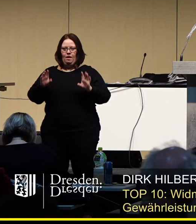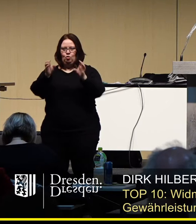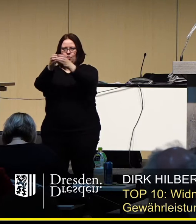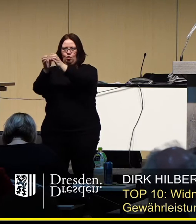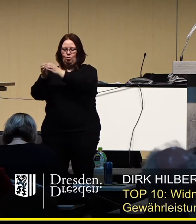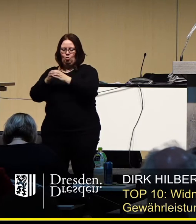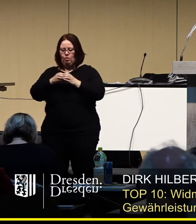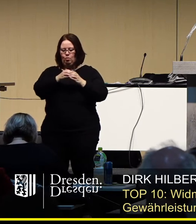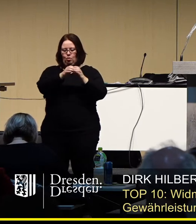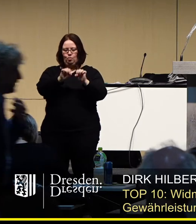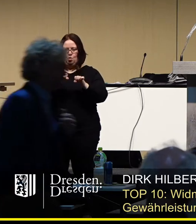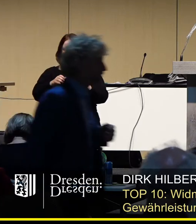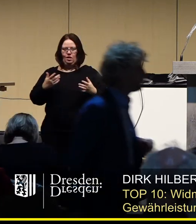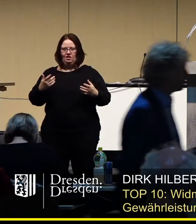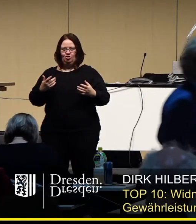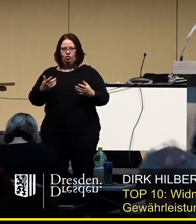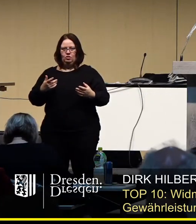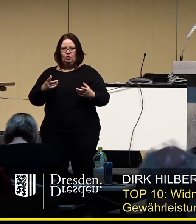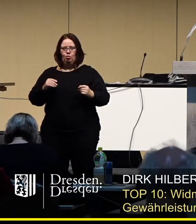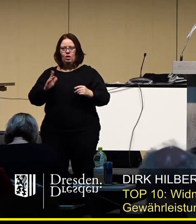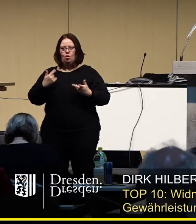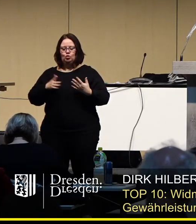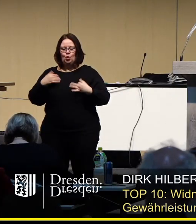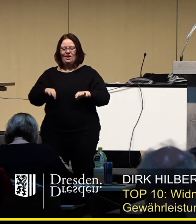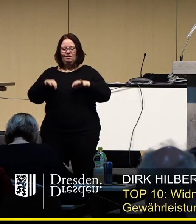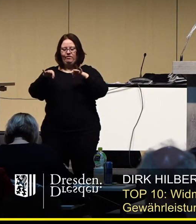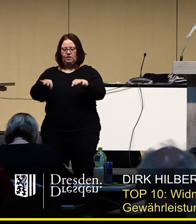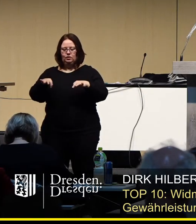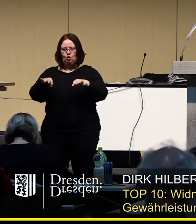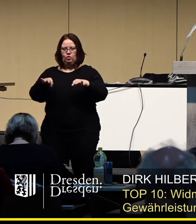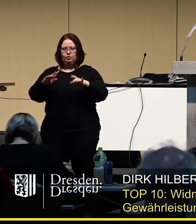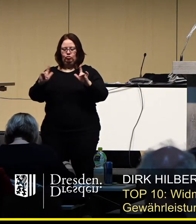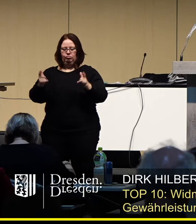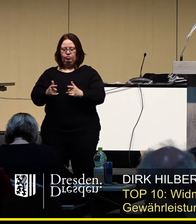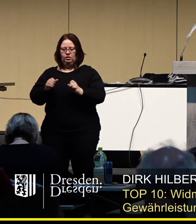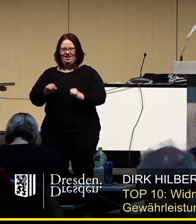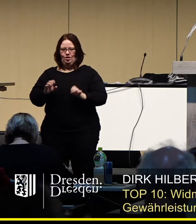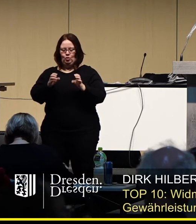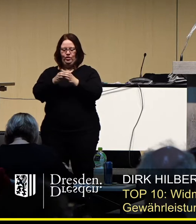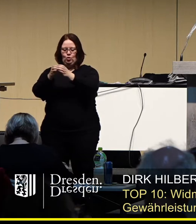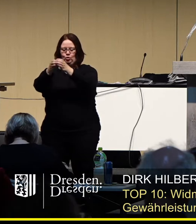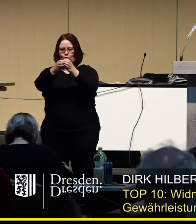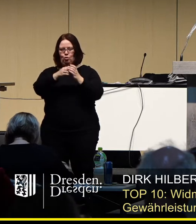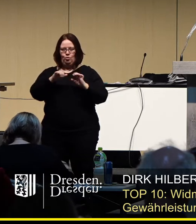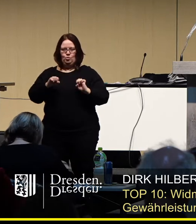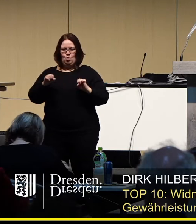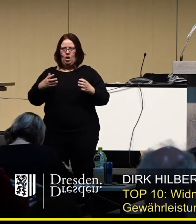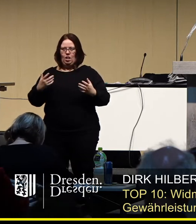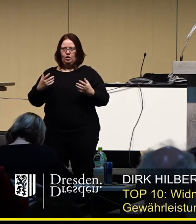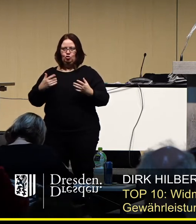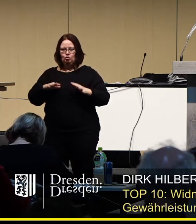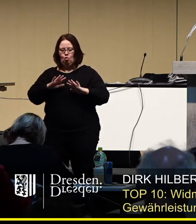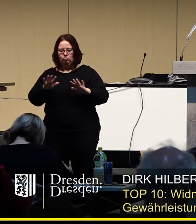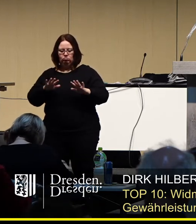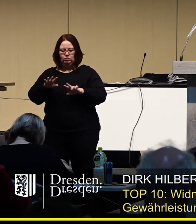wie sie ohnehin im Infektionsgeschehen, in den Infektionsgruppen unterwegs sind, zu